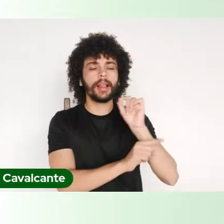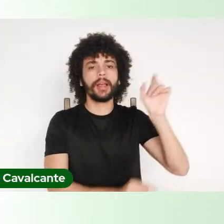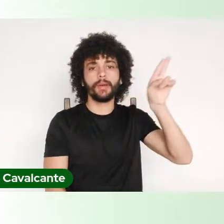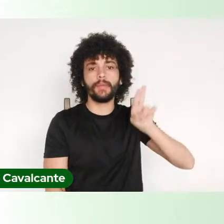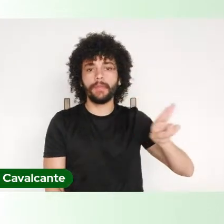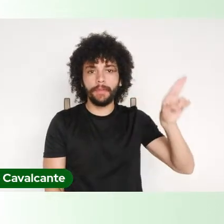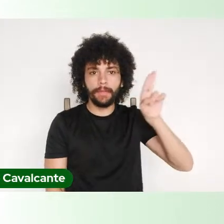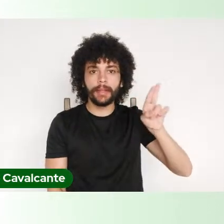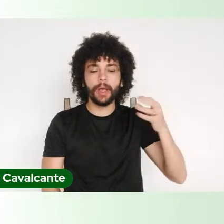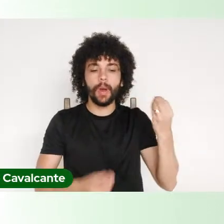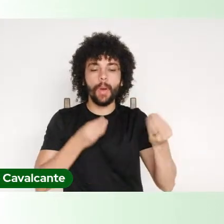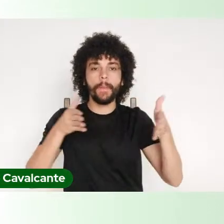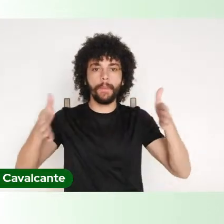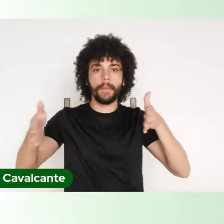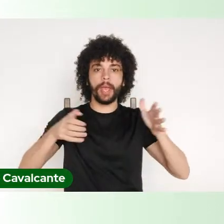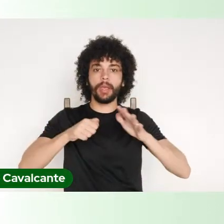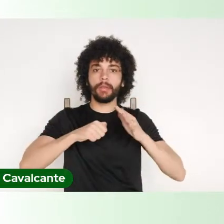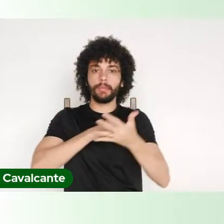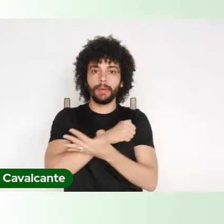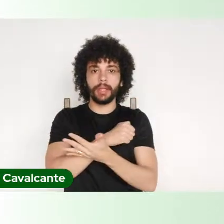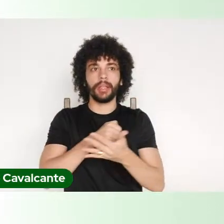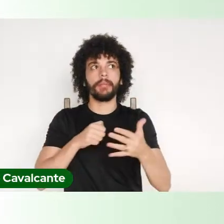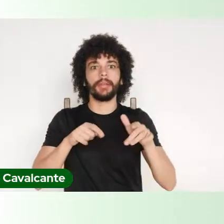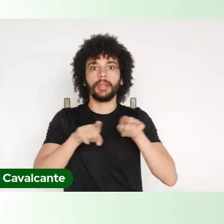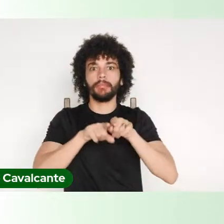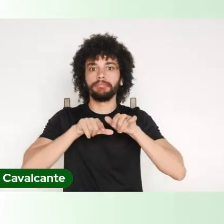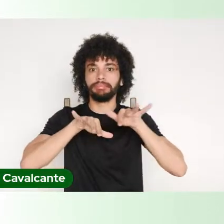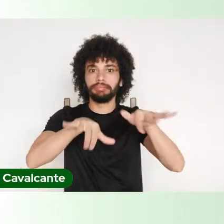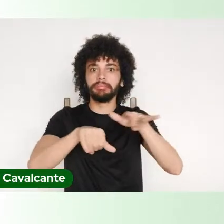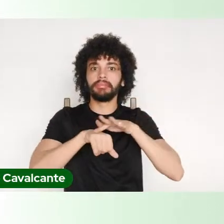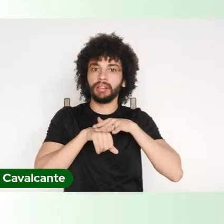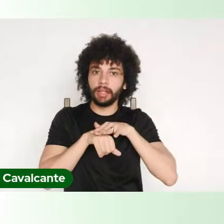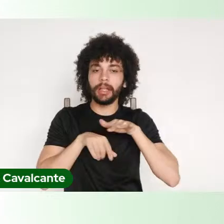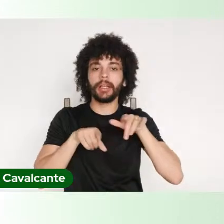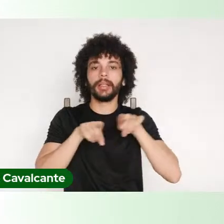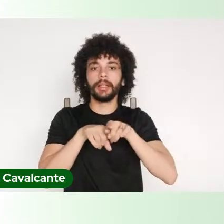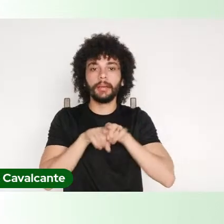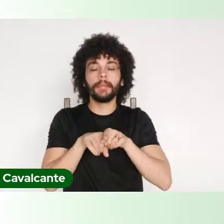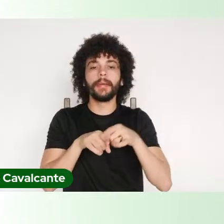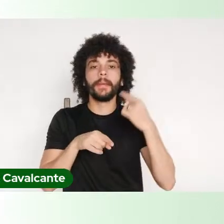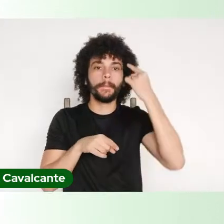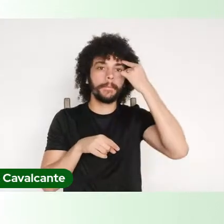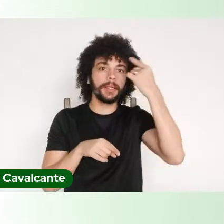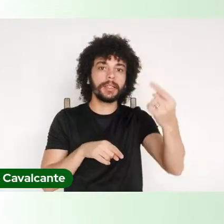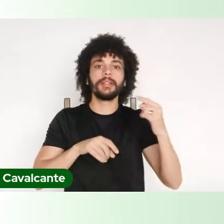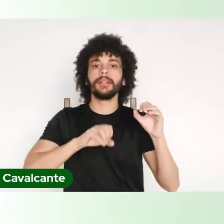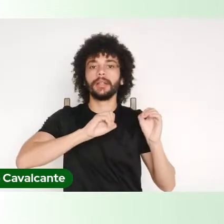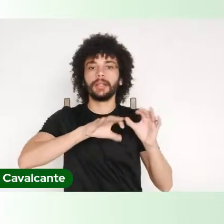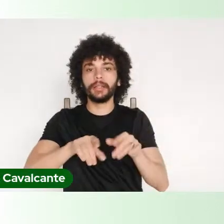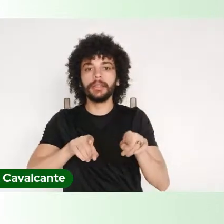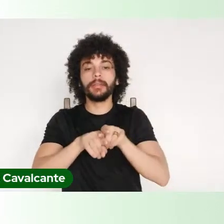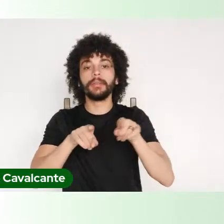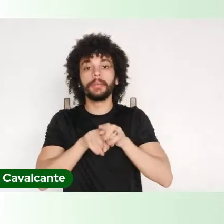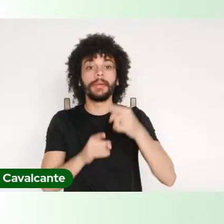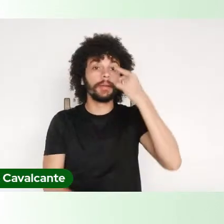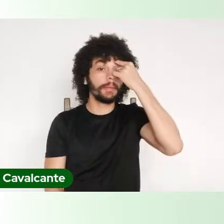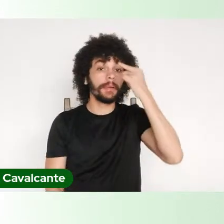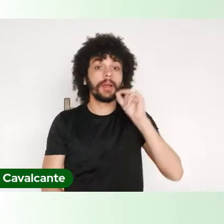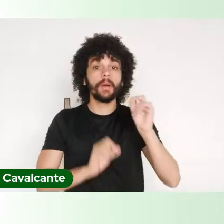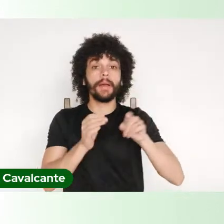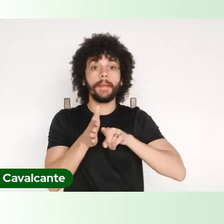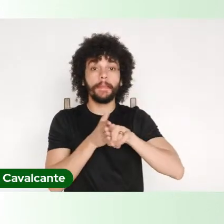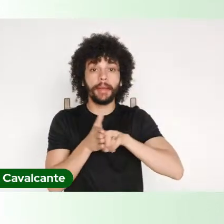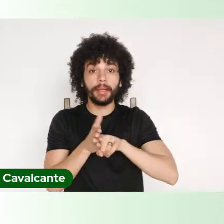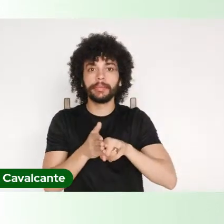pandêmico, a questão até de repensar o ensino, mas a questão também de repensar as suas pesquisas,